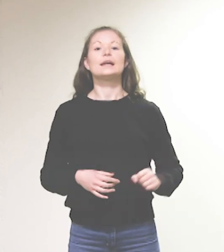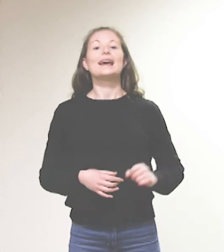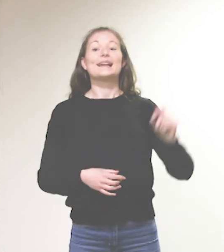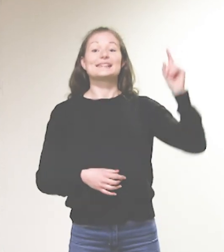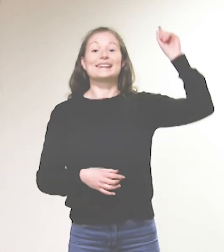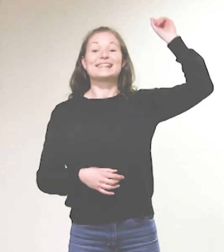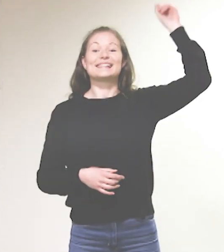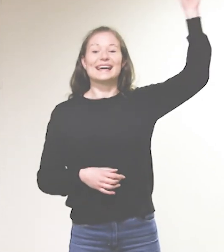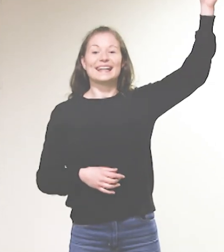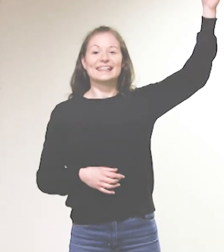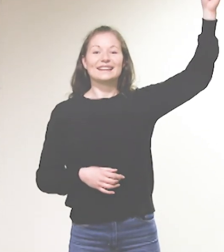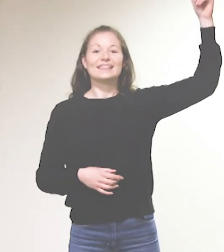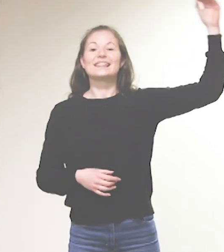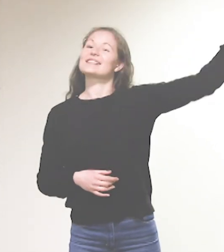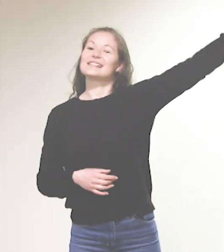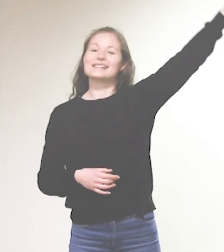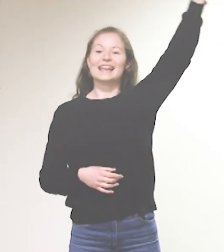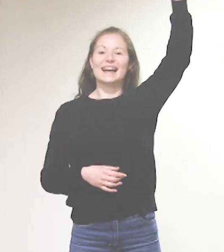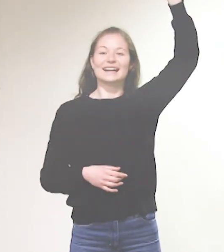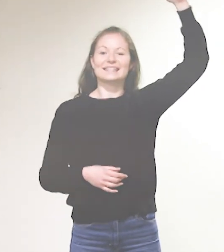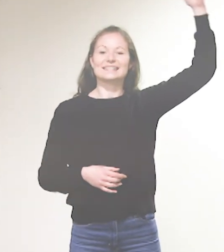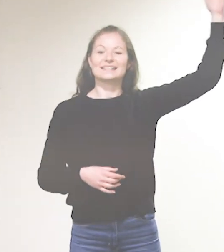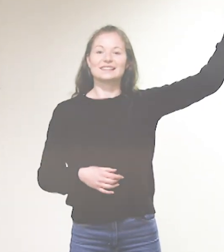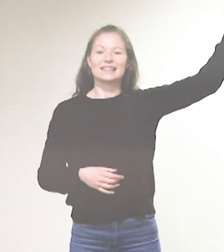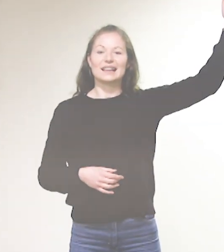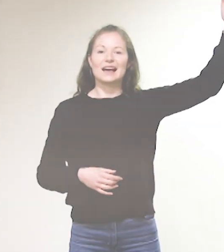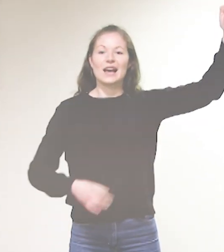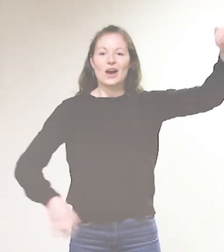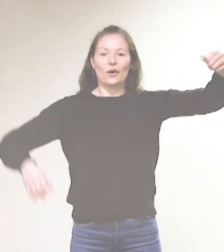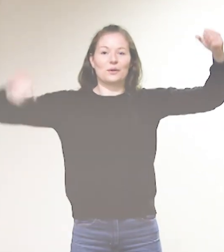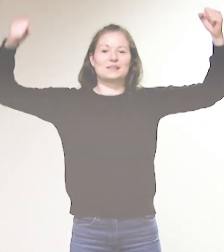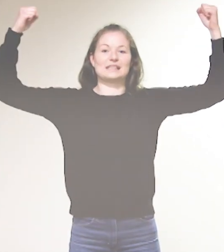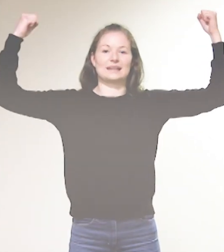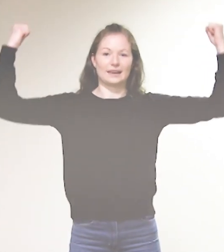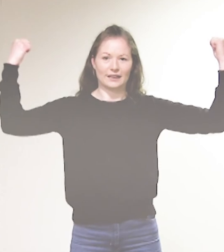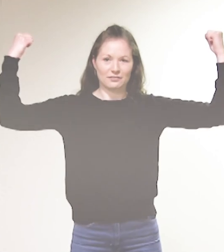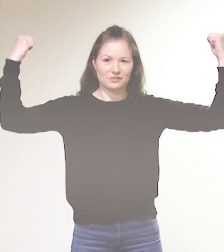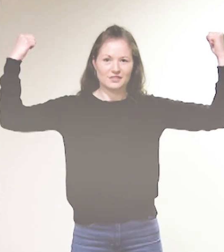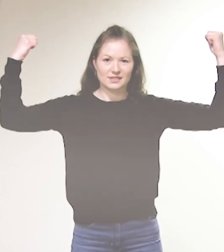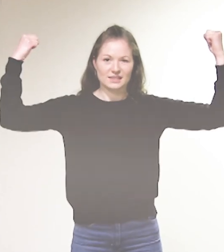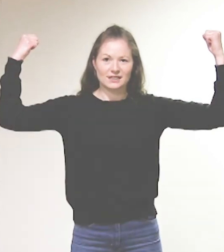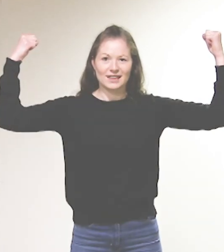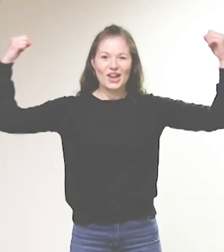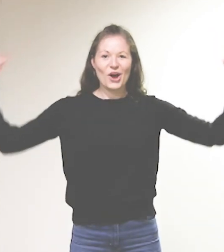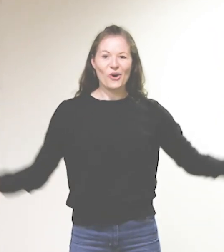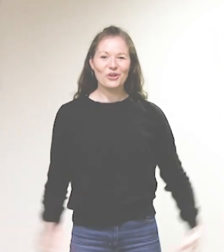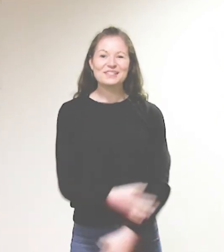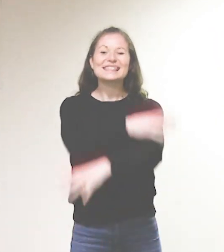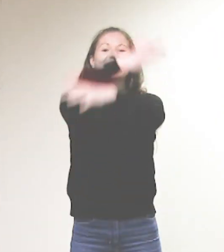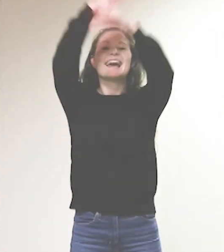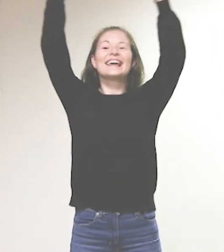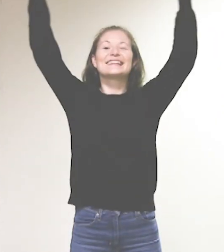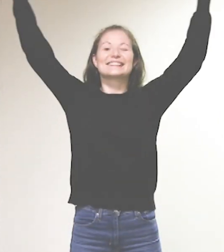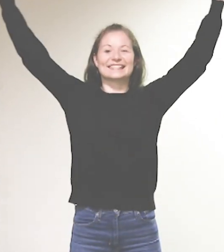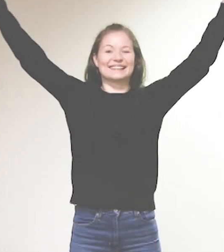Denn dein ist das Reich und die Kraft und die Herrlichkeit